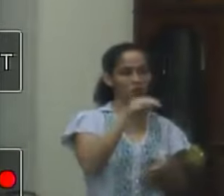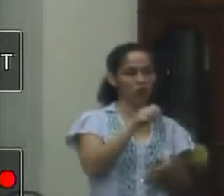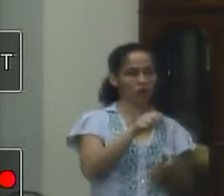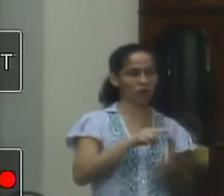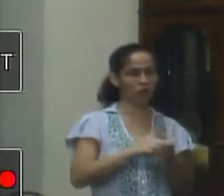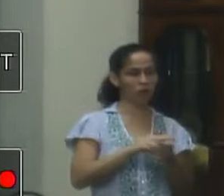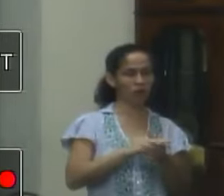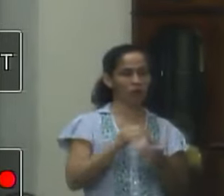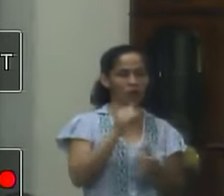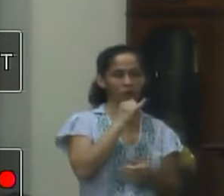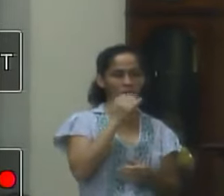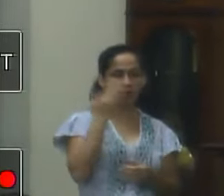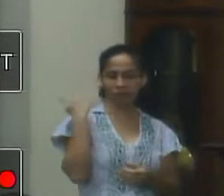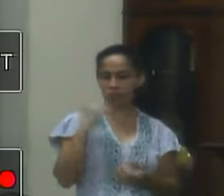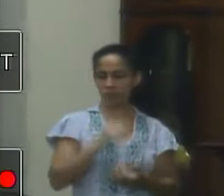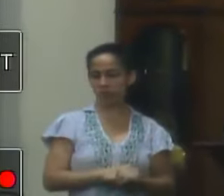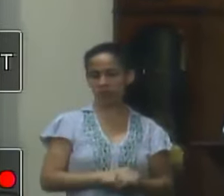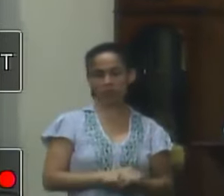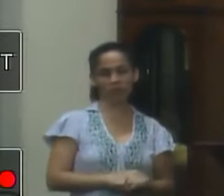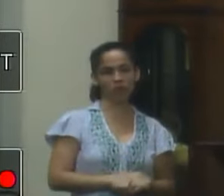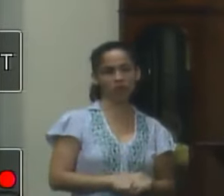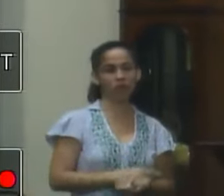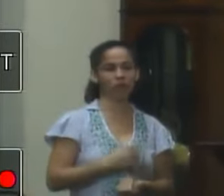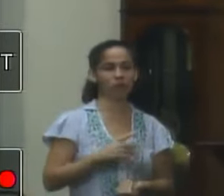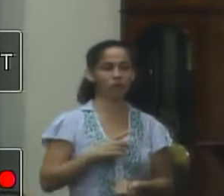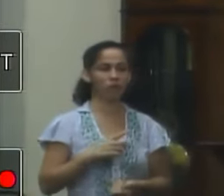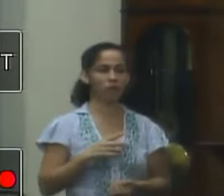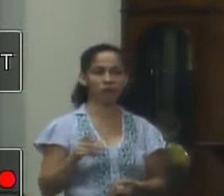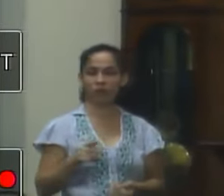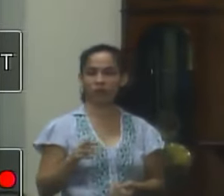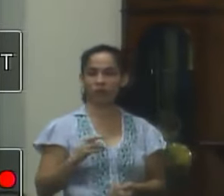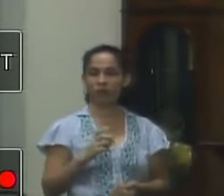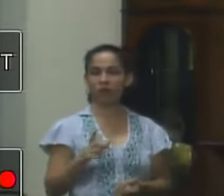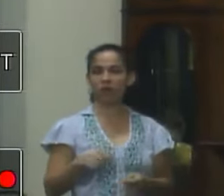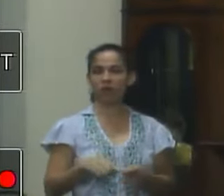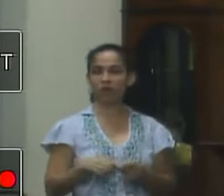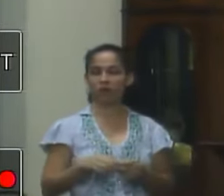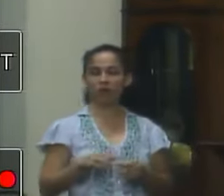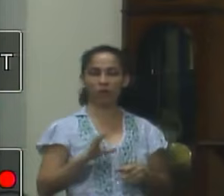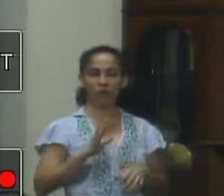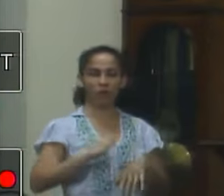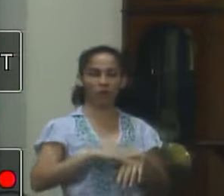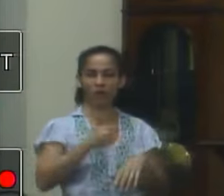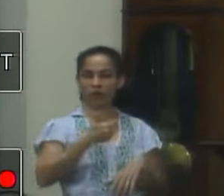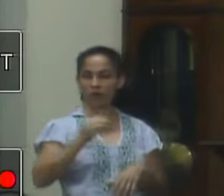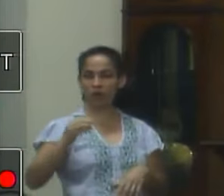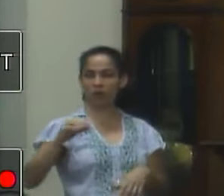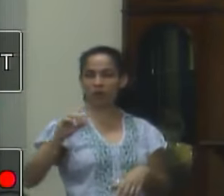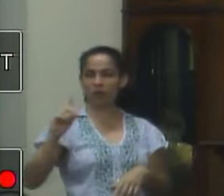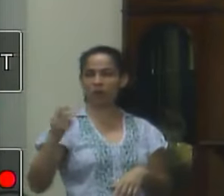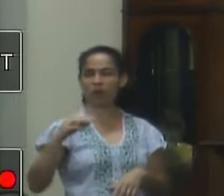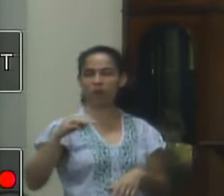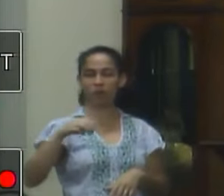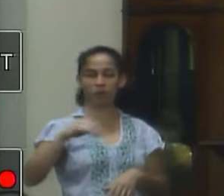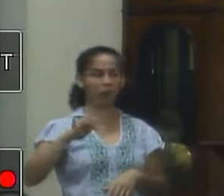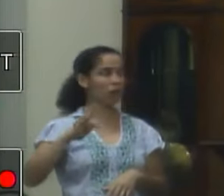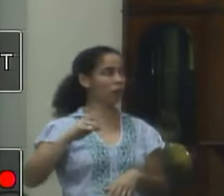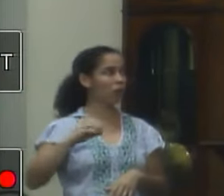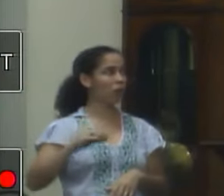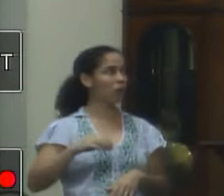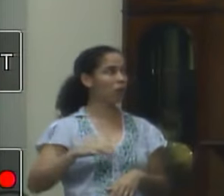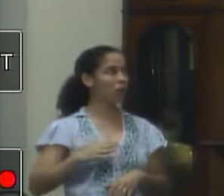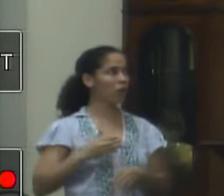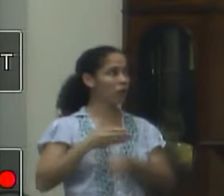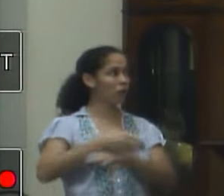da rede ferroviária temos lá professor Rafael uma área de mais de 100 mil metros quadrados da rede está lá invadida